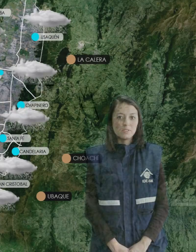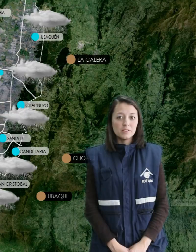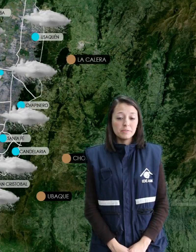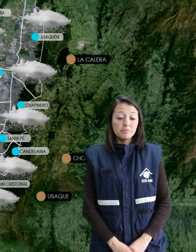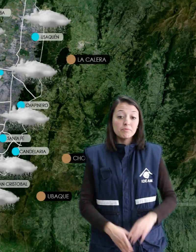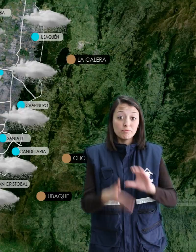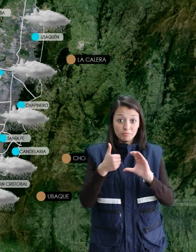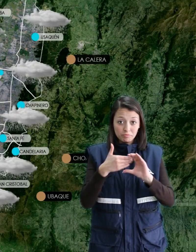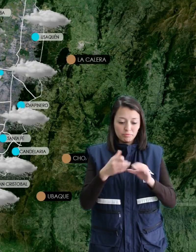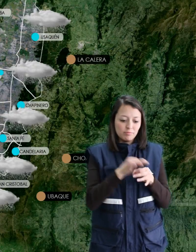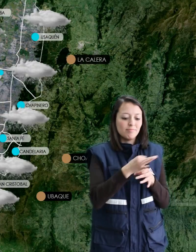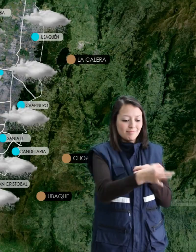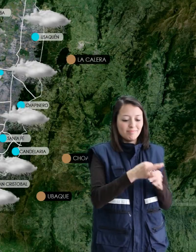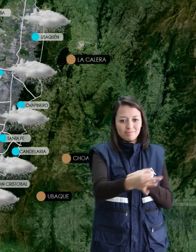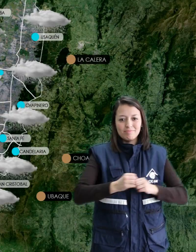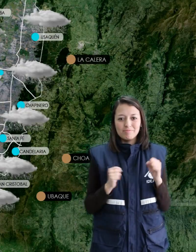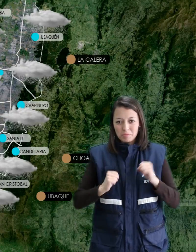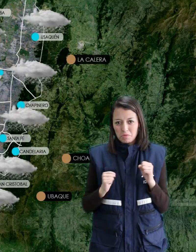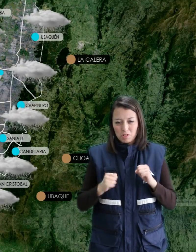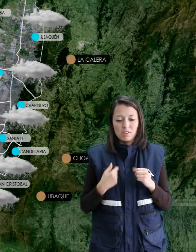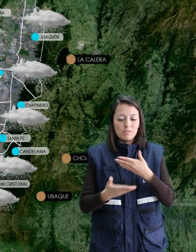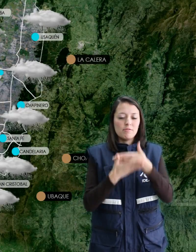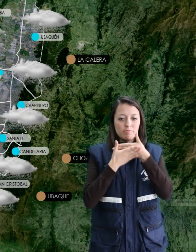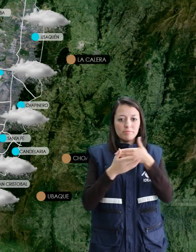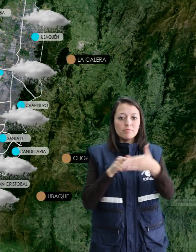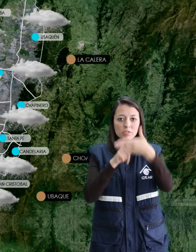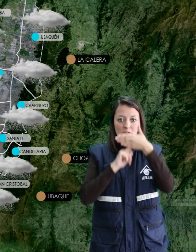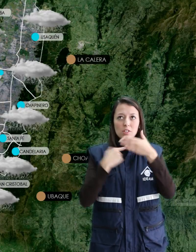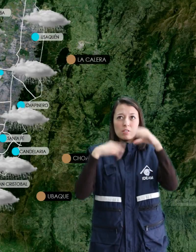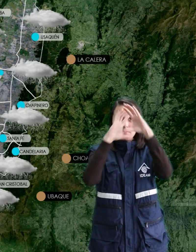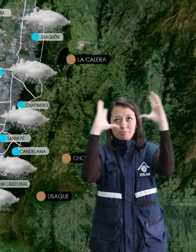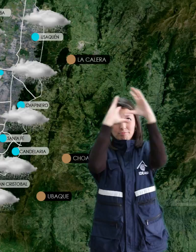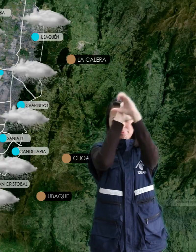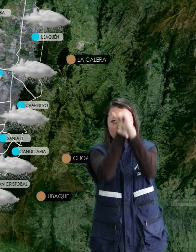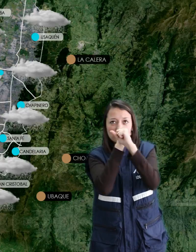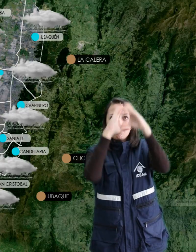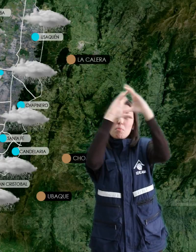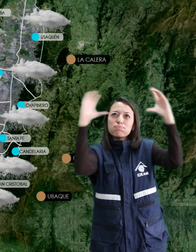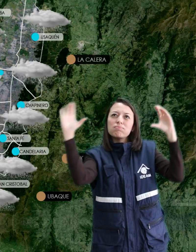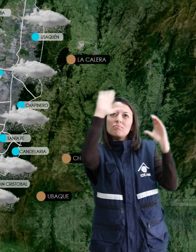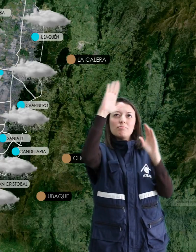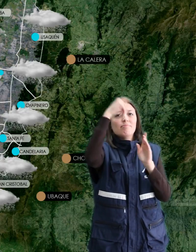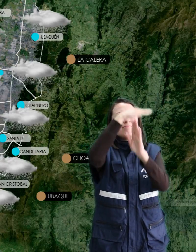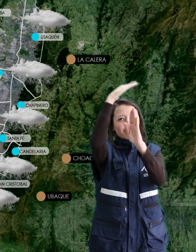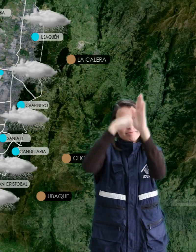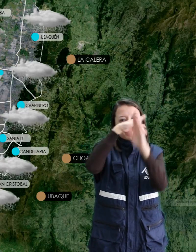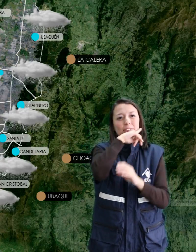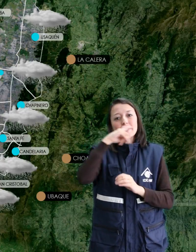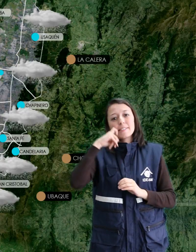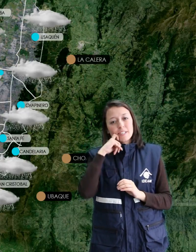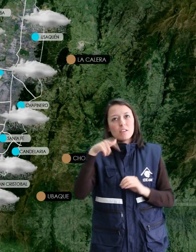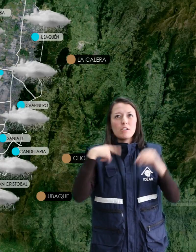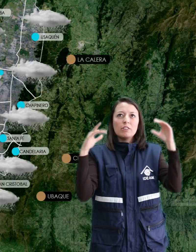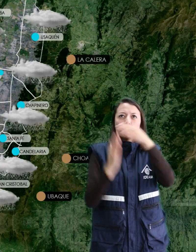El pronóstico para la ciudad de Bogotá nos indica que iniciando la noche tendremos abundante nubosidad bajo condiciones secas, finalizando la noche